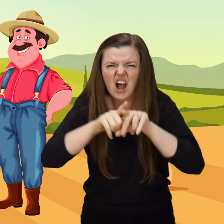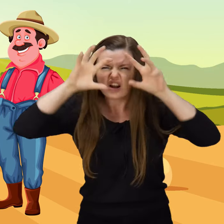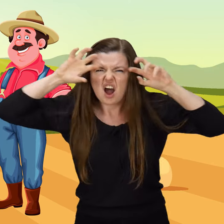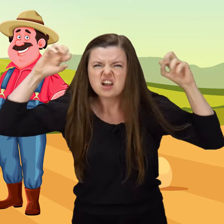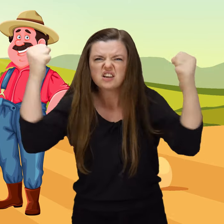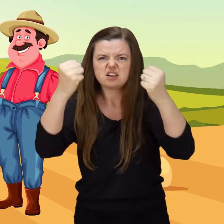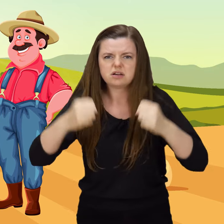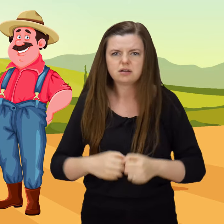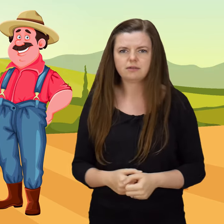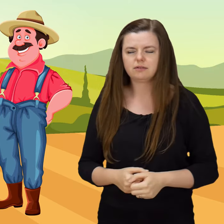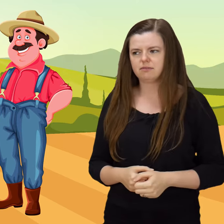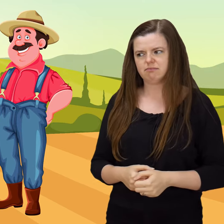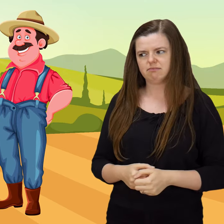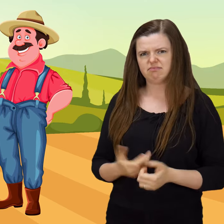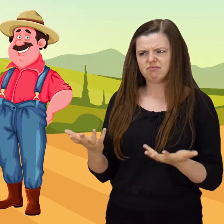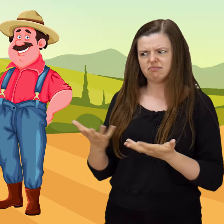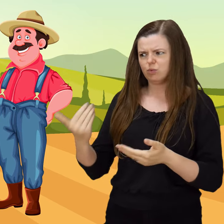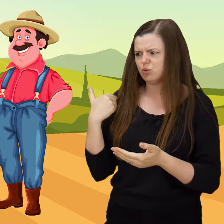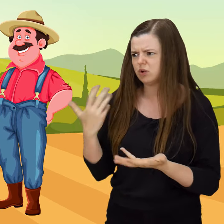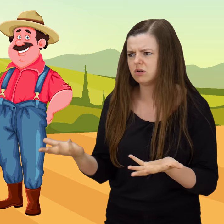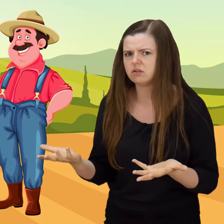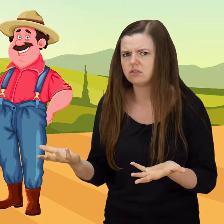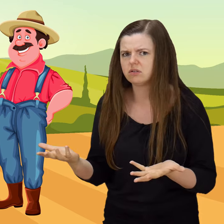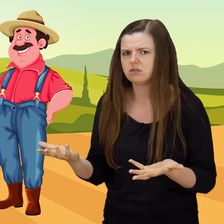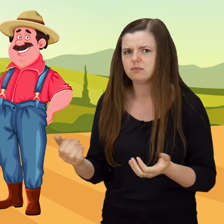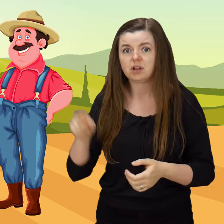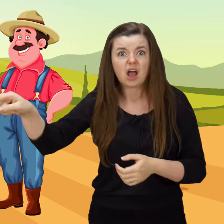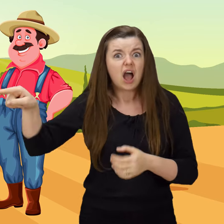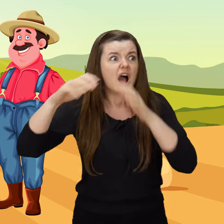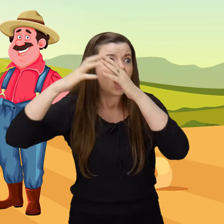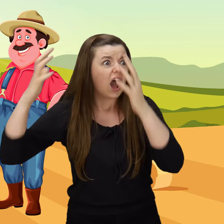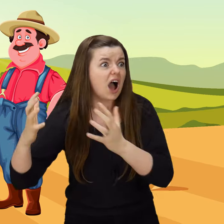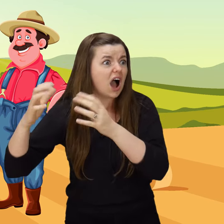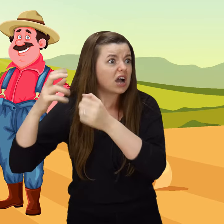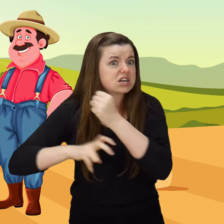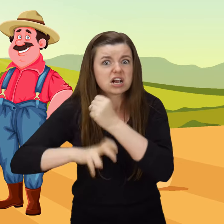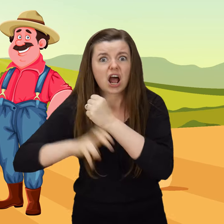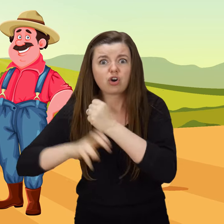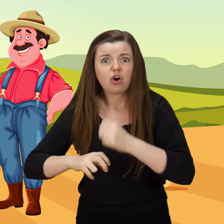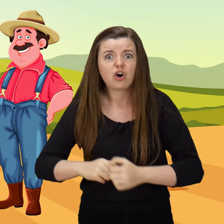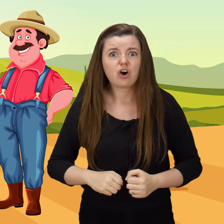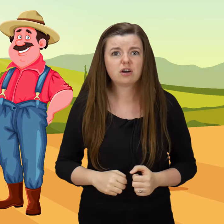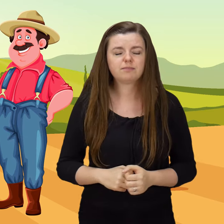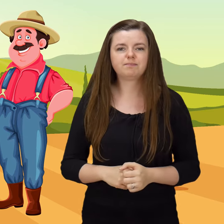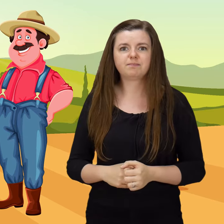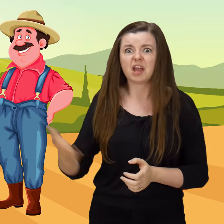rogi! Gdzie to było? Tam! Na sianie! Właśnie